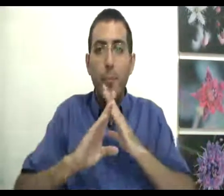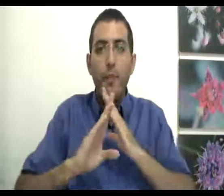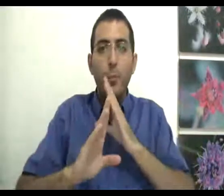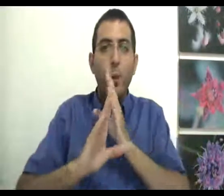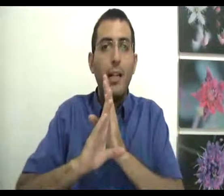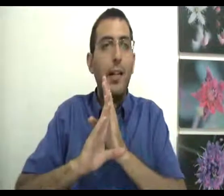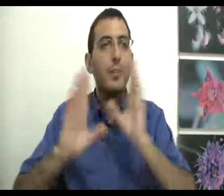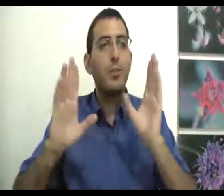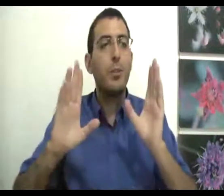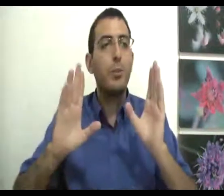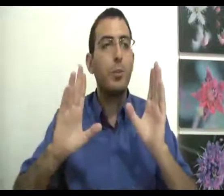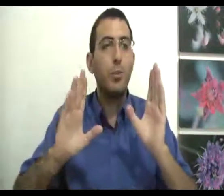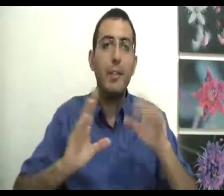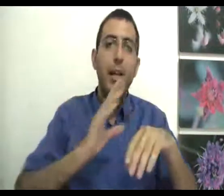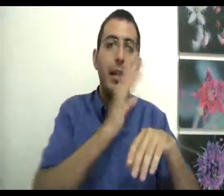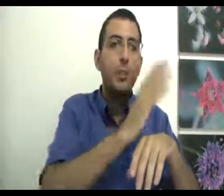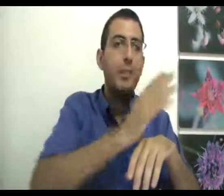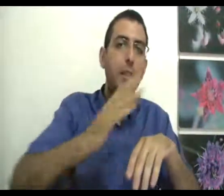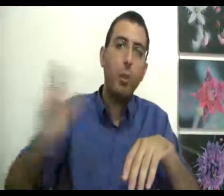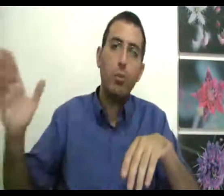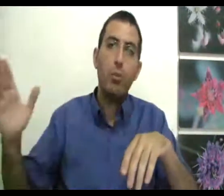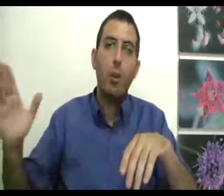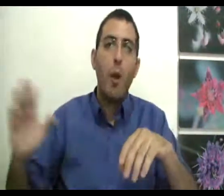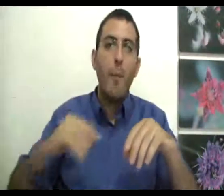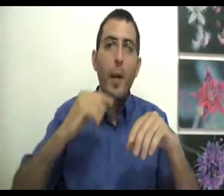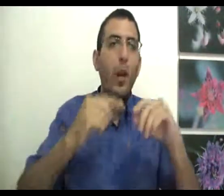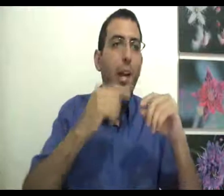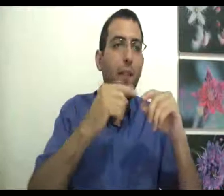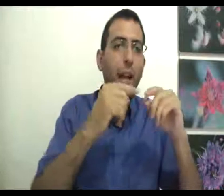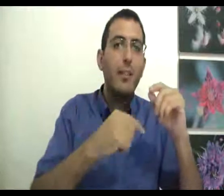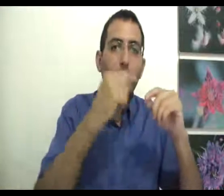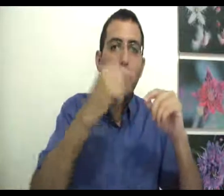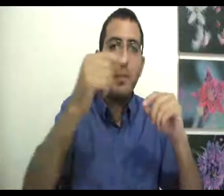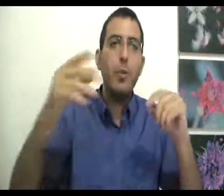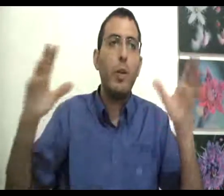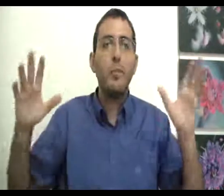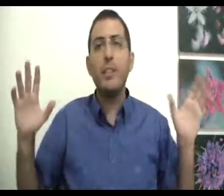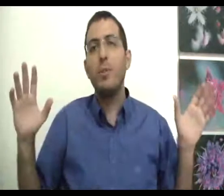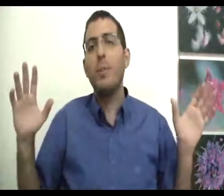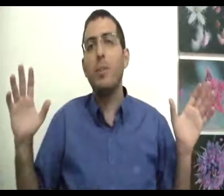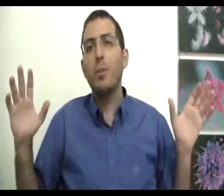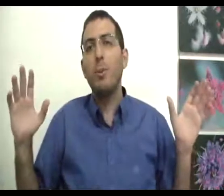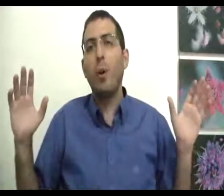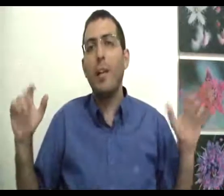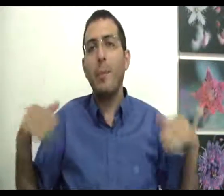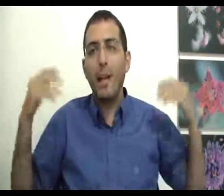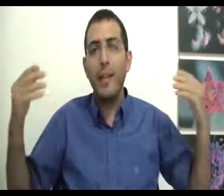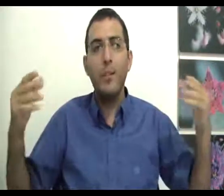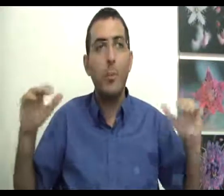באופן מוחלט לרצון של המציאות זאת אומרת יש מציאות בכל רגע, וregע אתה רוצה בדיוק את מה שיש במציאות, באותו רגע, אתה מכיל את כל מה